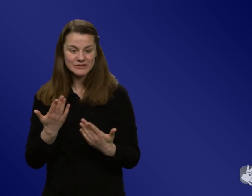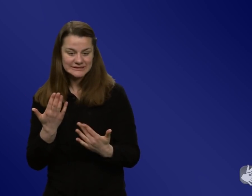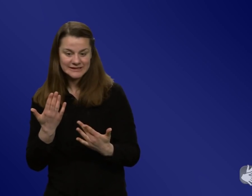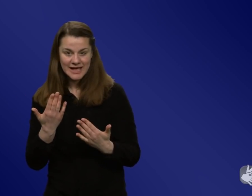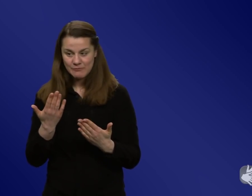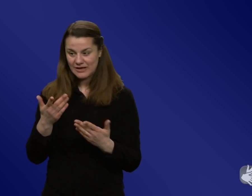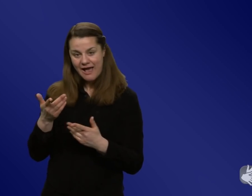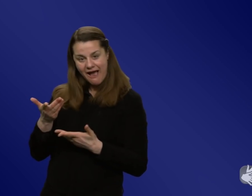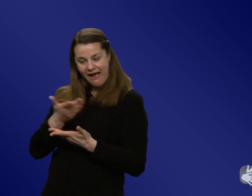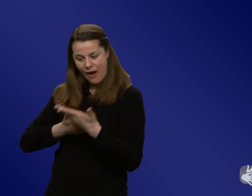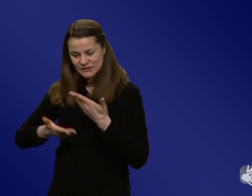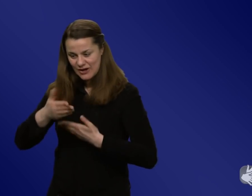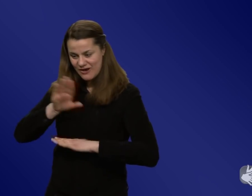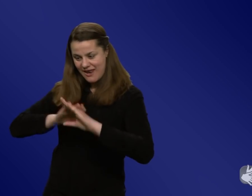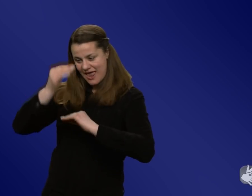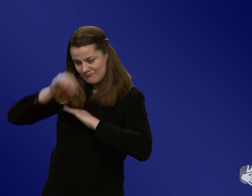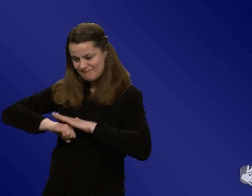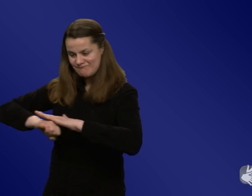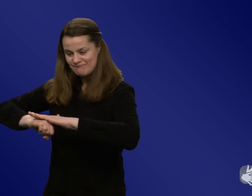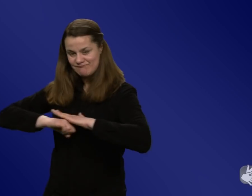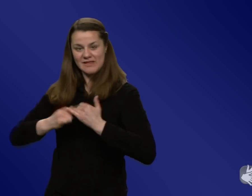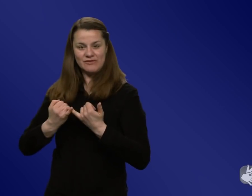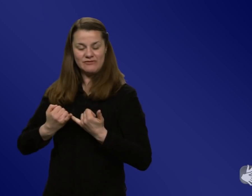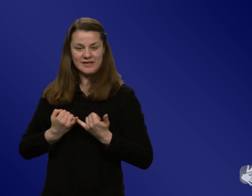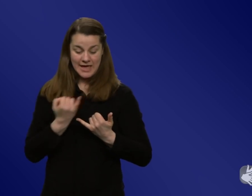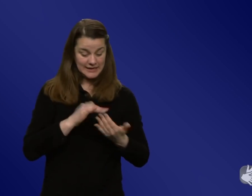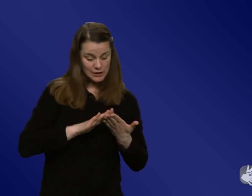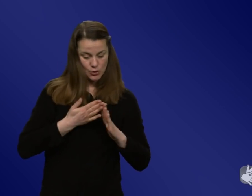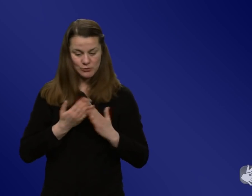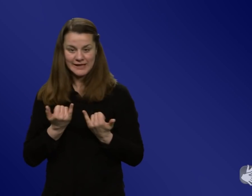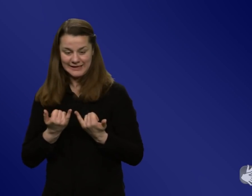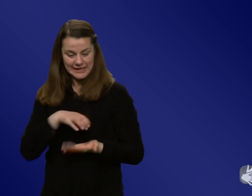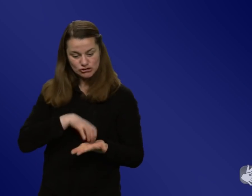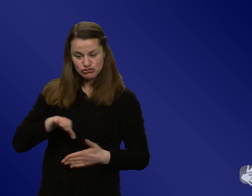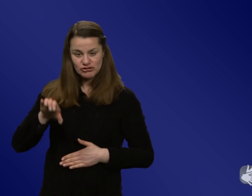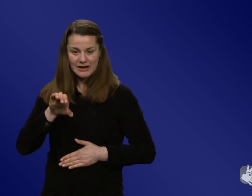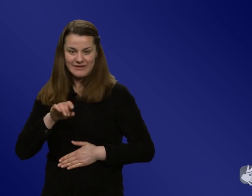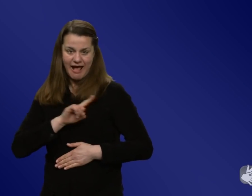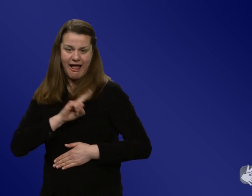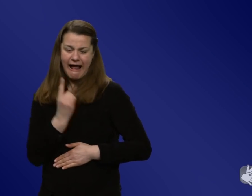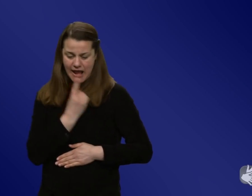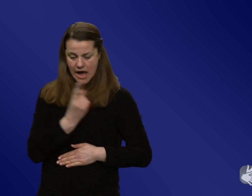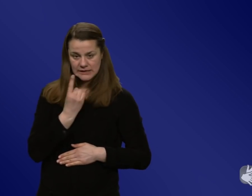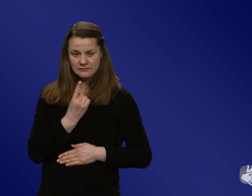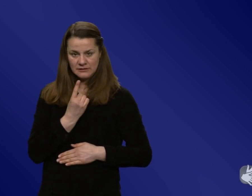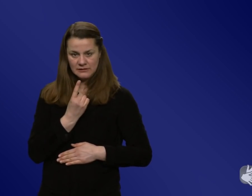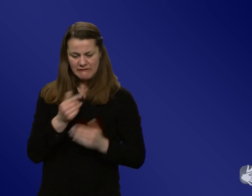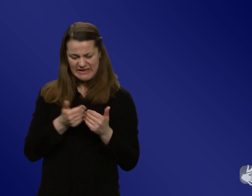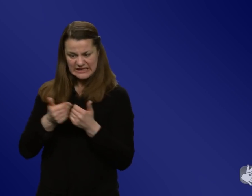lernen. Also in jeder Community, in jeder Kommune, in jeder Stadt muss das selber erfunden werden, sage ich jetzt mal. Und bis dann mal so